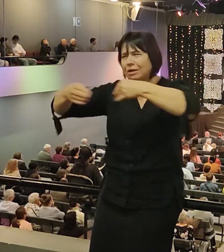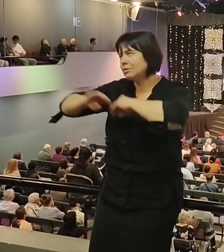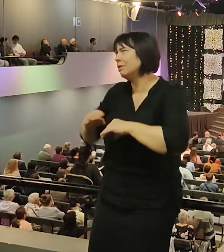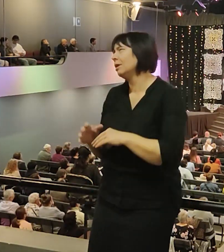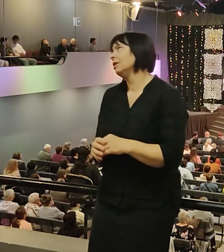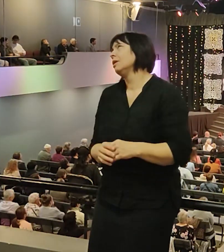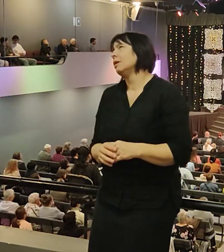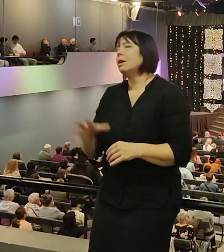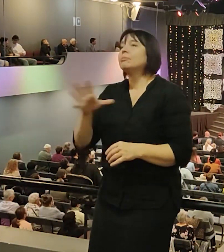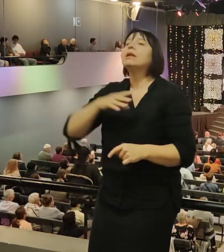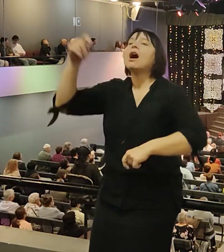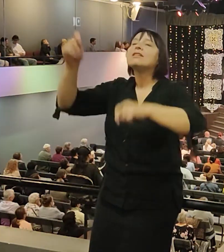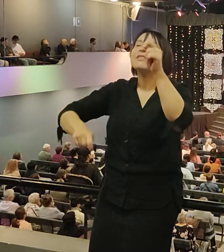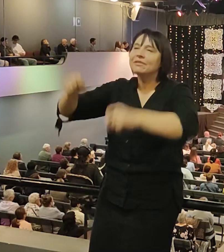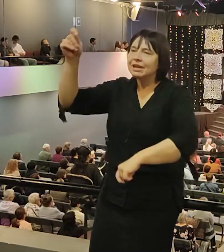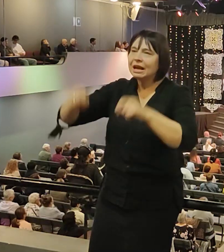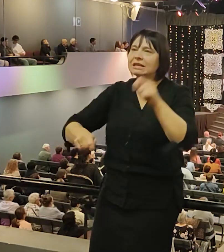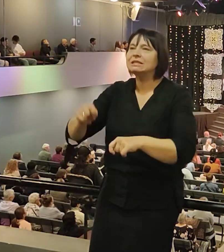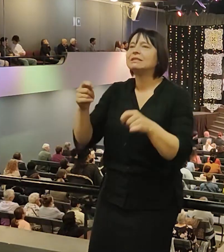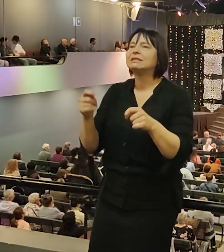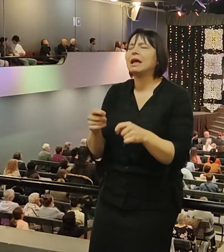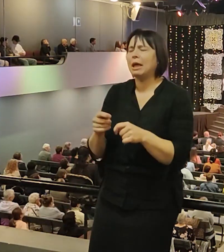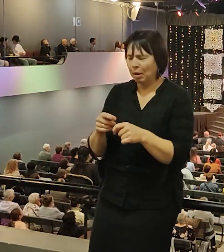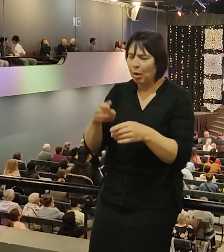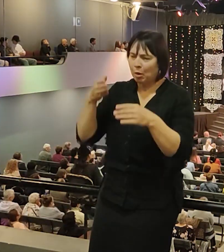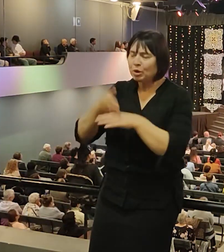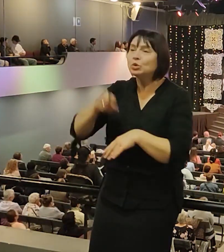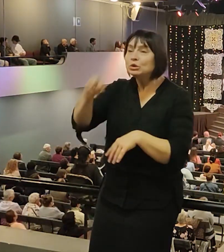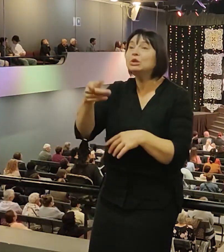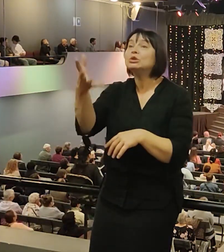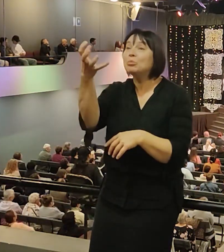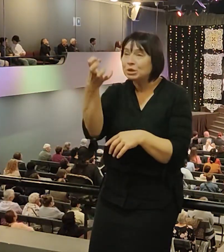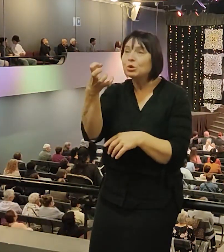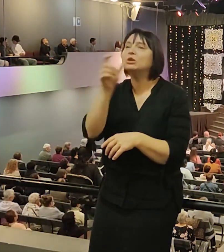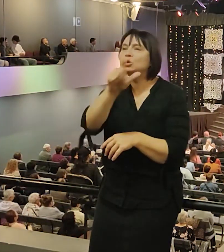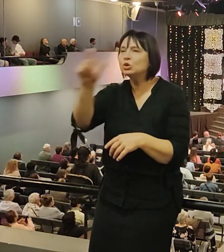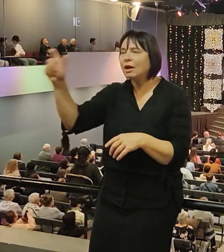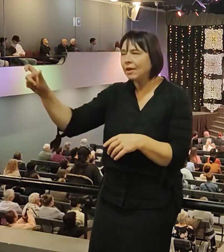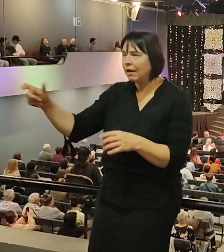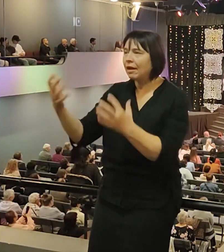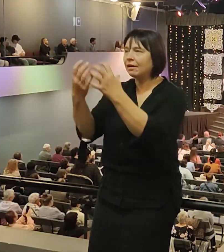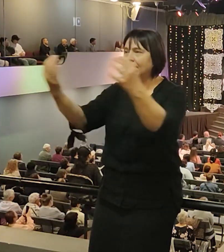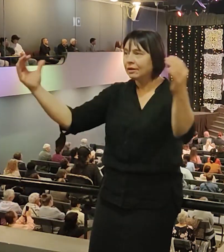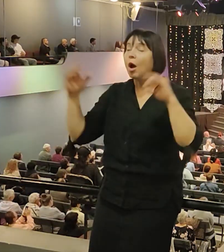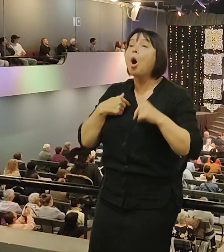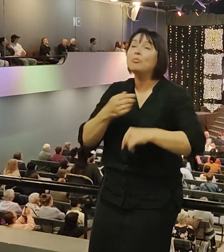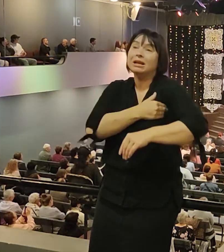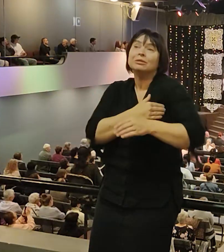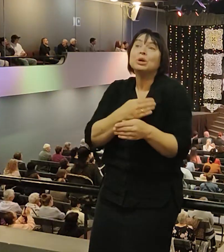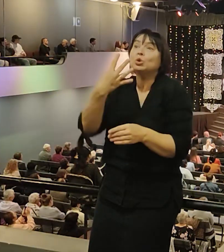На конференции у нас первый вечер 1500 человек проповедуют. Мне надо постарей лидеров. Температура 41.